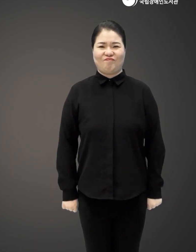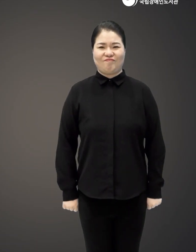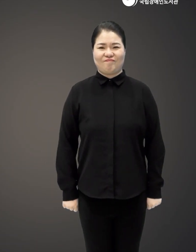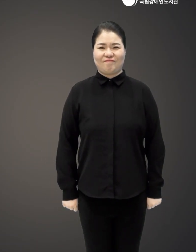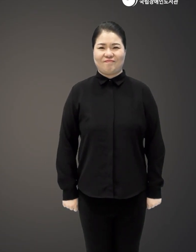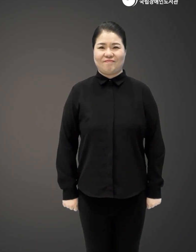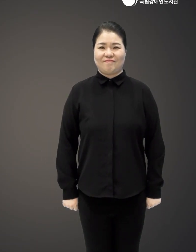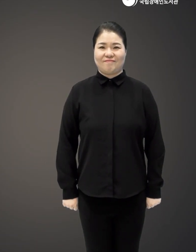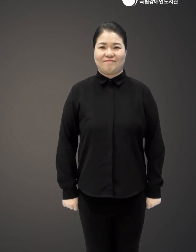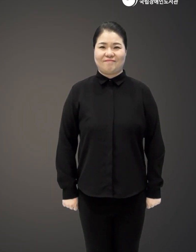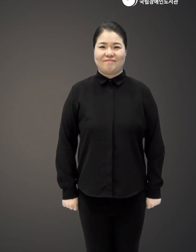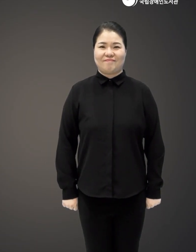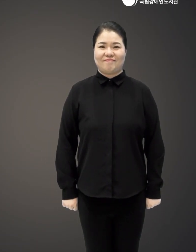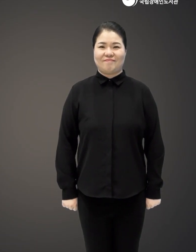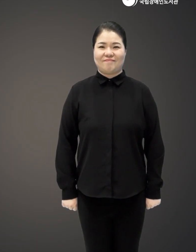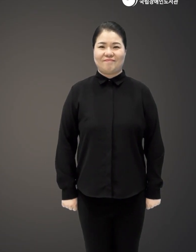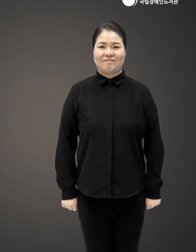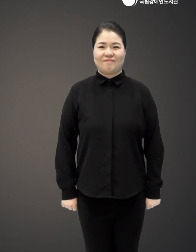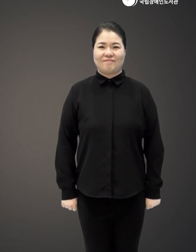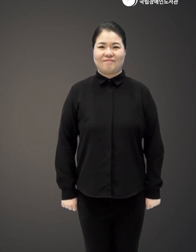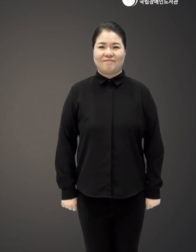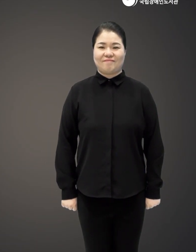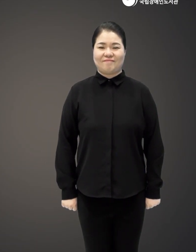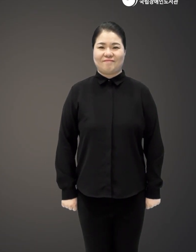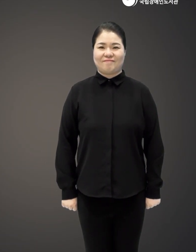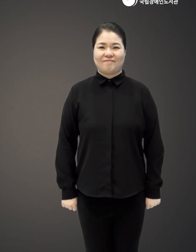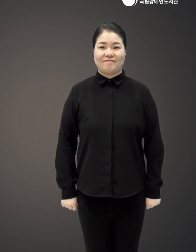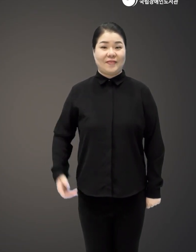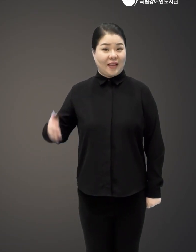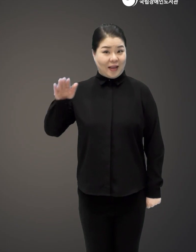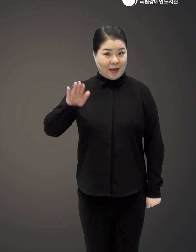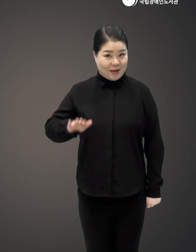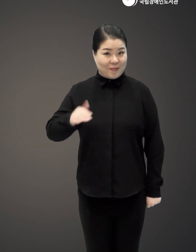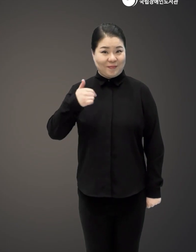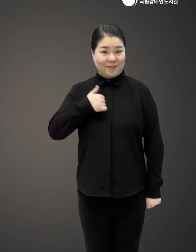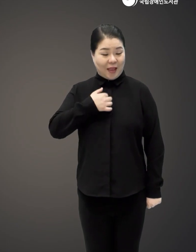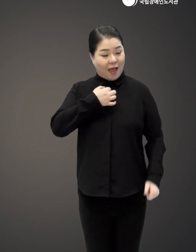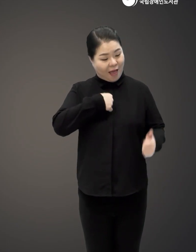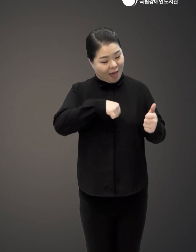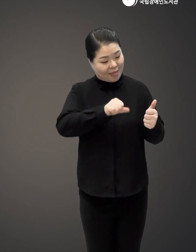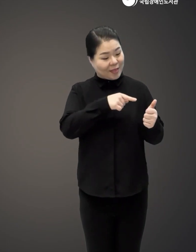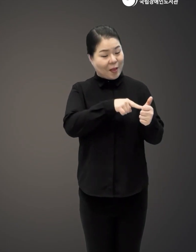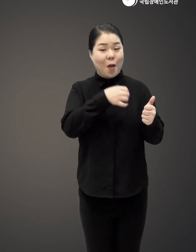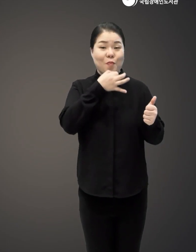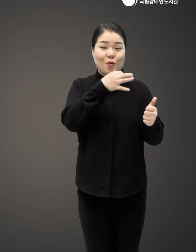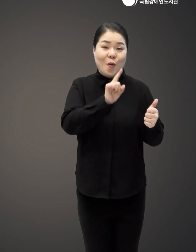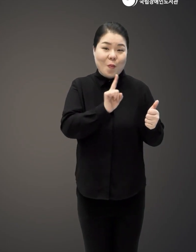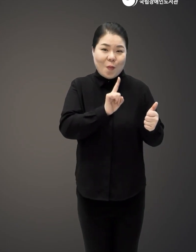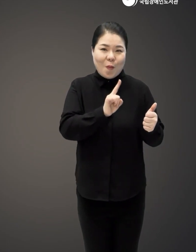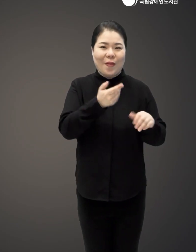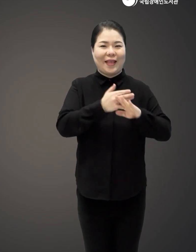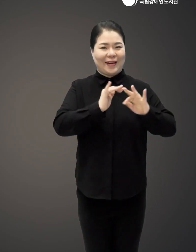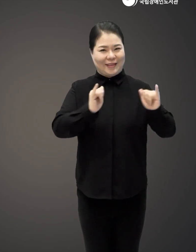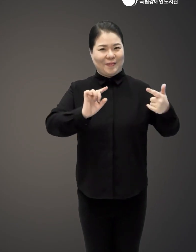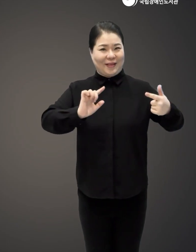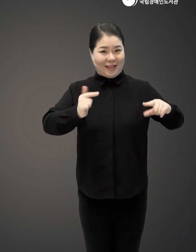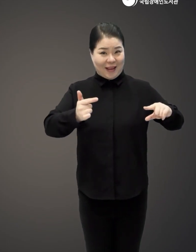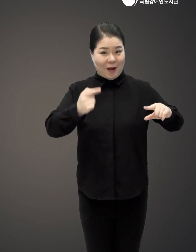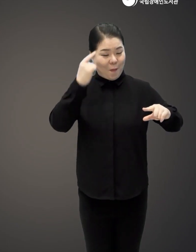the word was always used in a negative way I call him differently wired